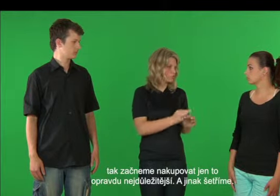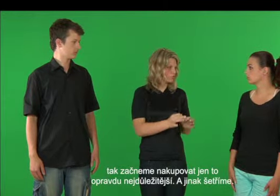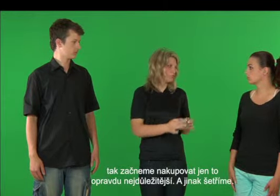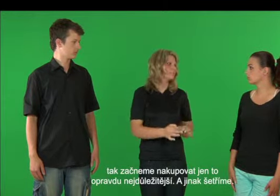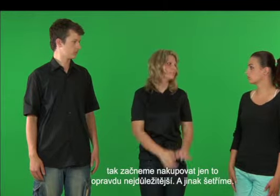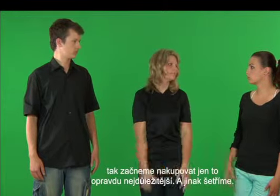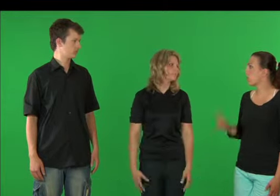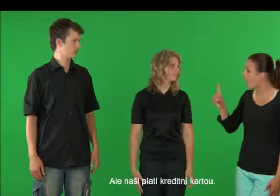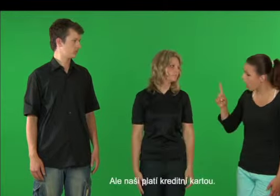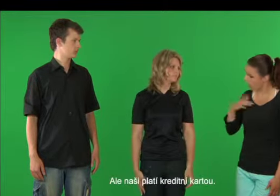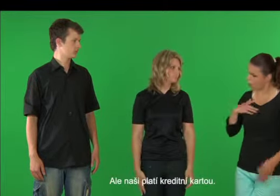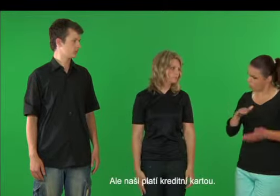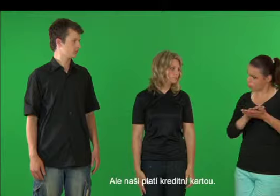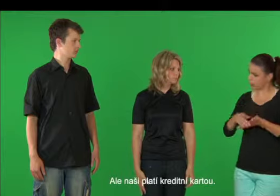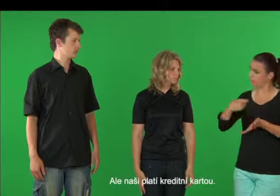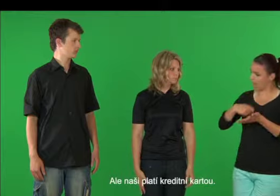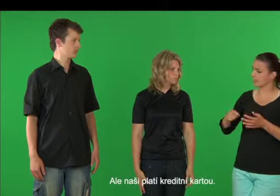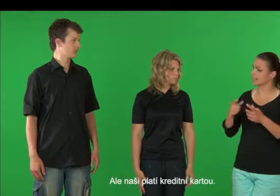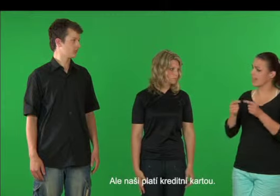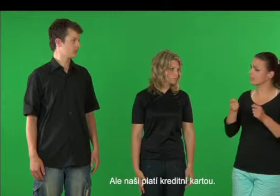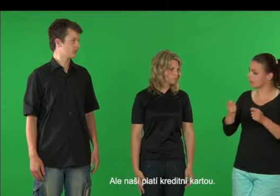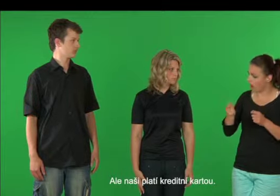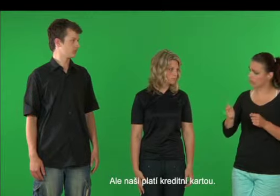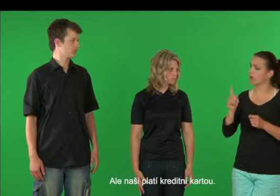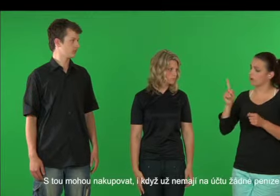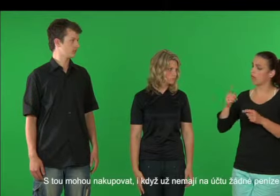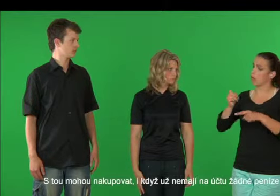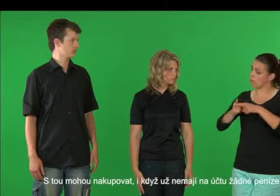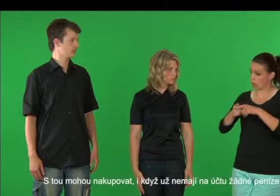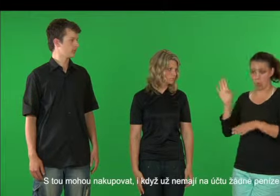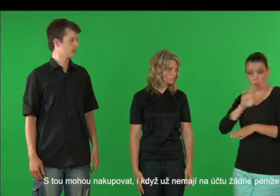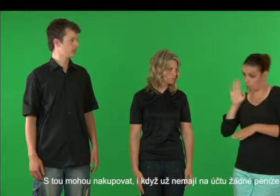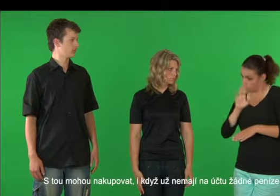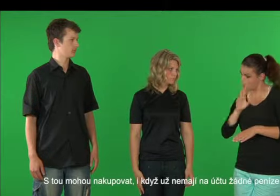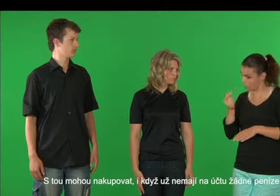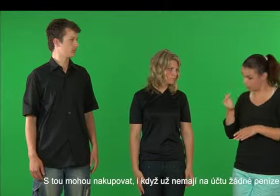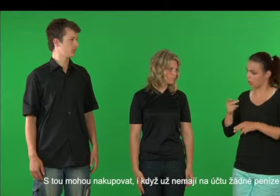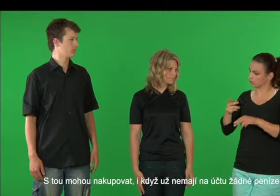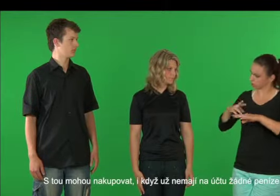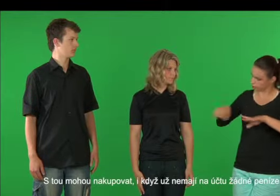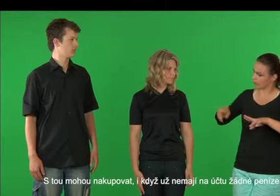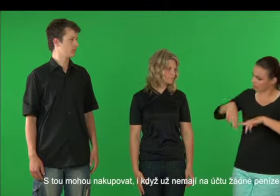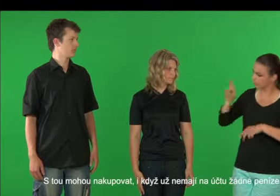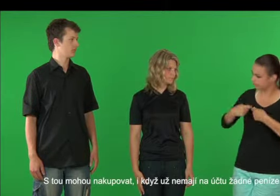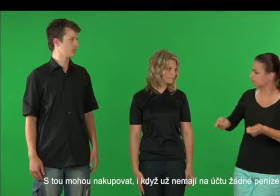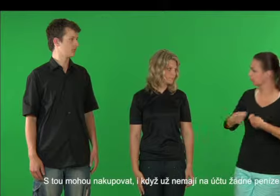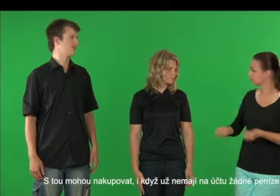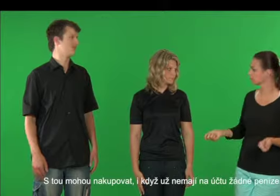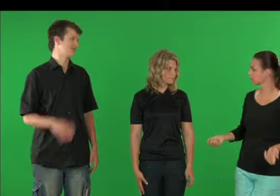opravdu to nejdůležitější. Jinak šetříme. Ale naši platí kreditní kartou. S tou mohou nakupovat, i když už nemají na účtu žádné peníze.